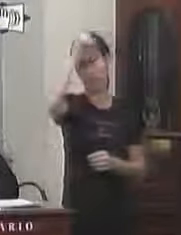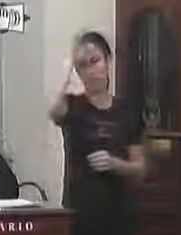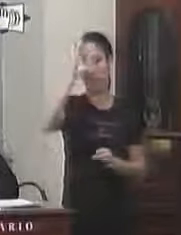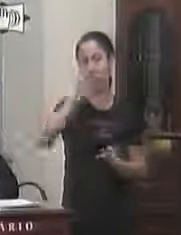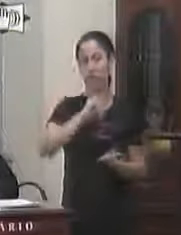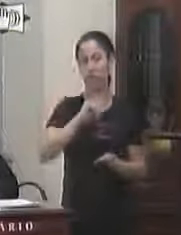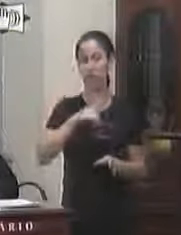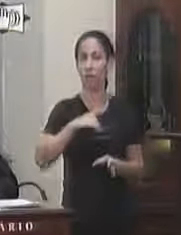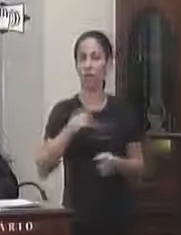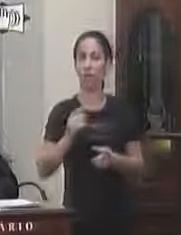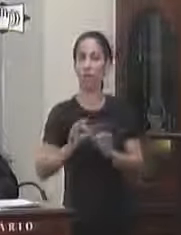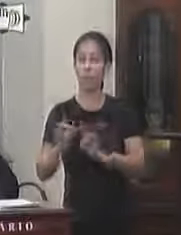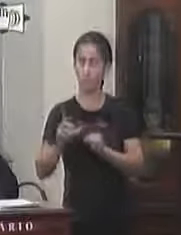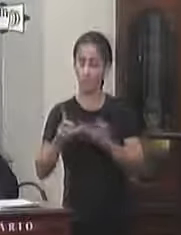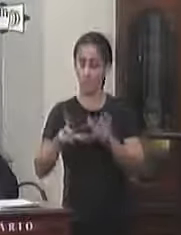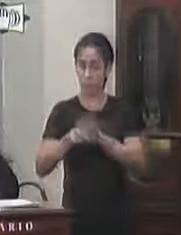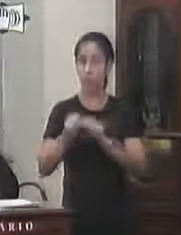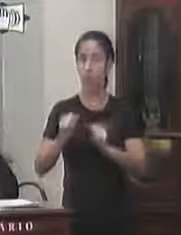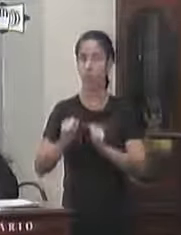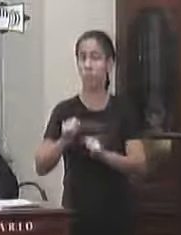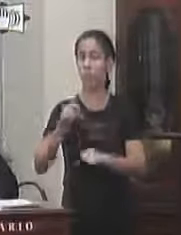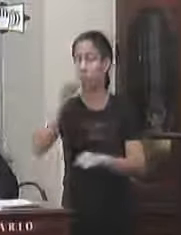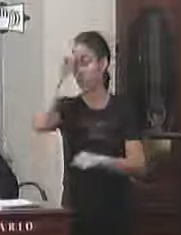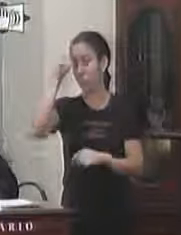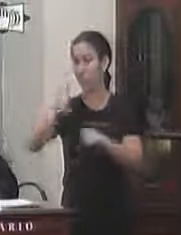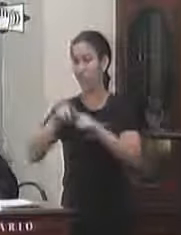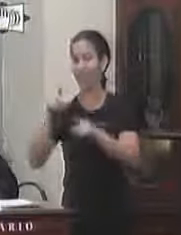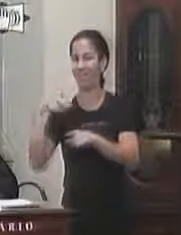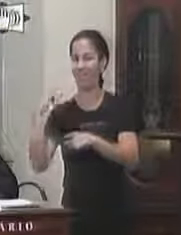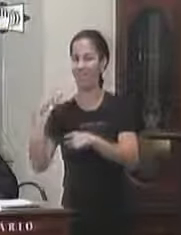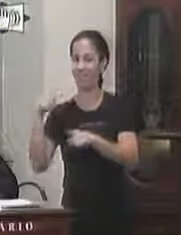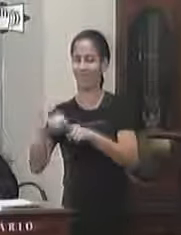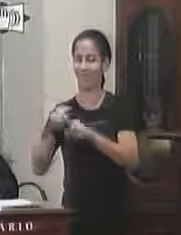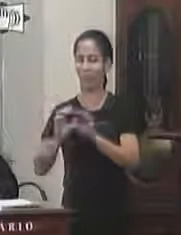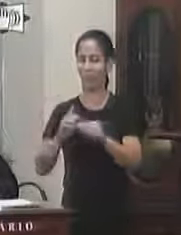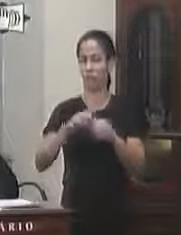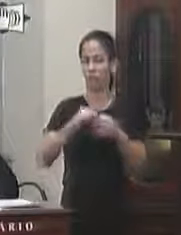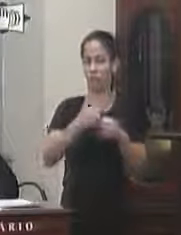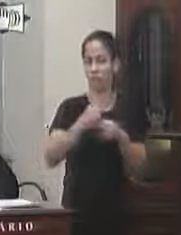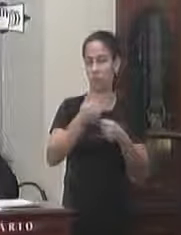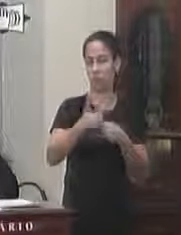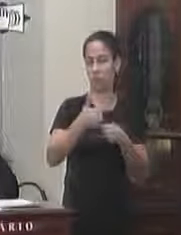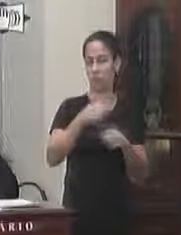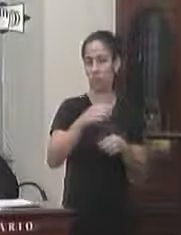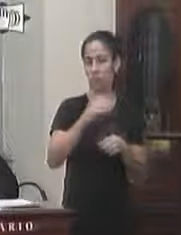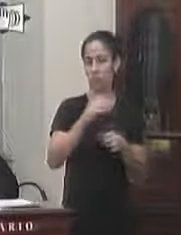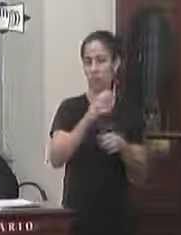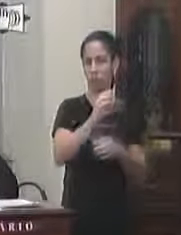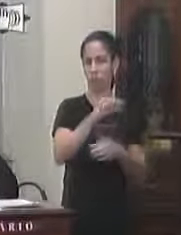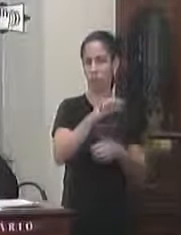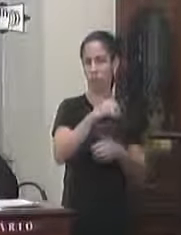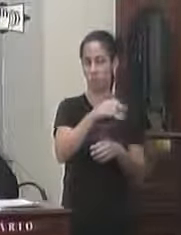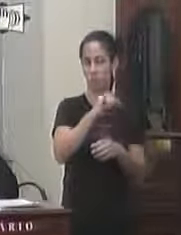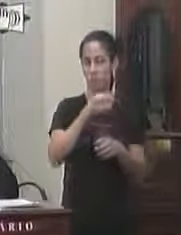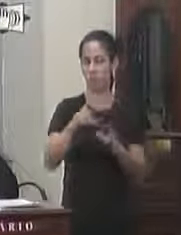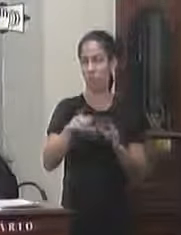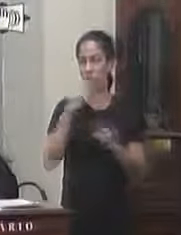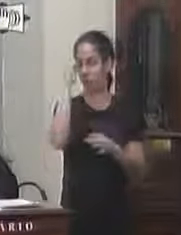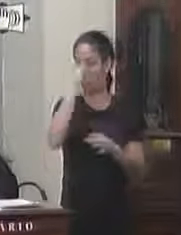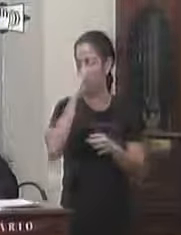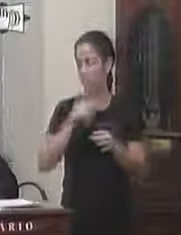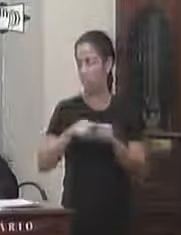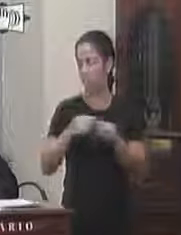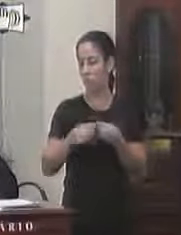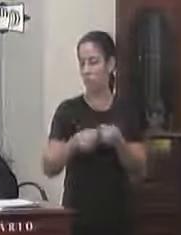as hipóteses de limitação da clausus no artigo 61 da Constituição do Brasil matérias relativas ao funcionamento da